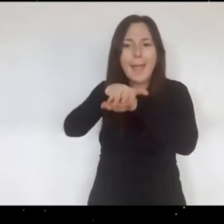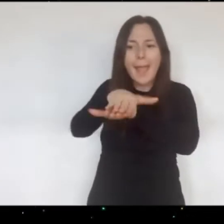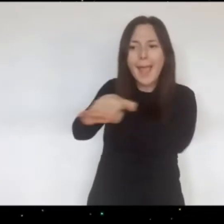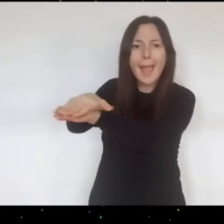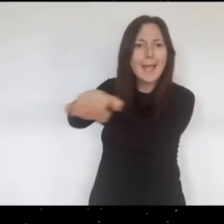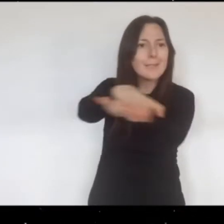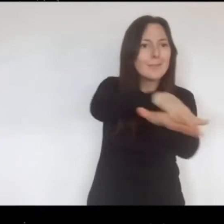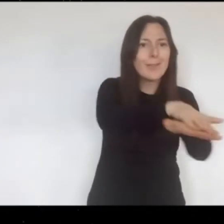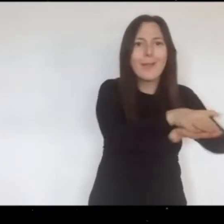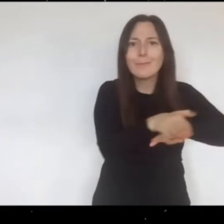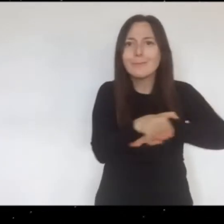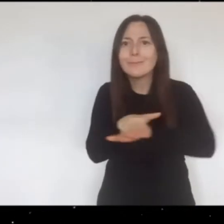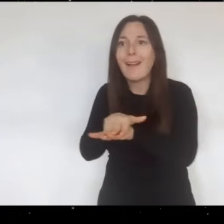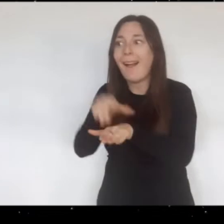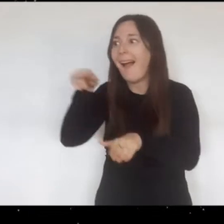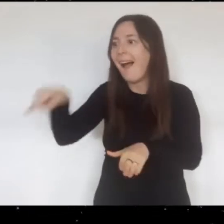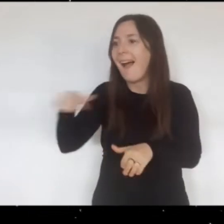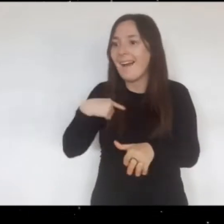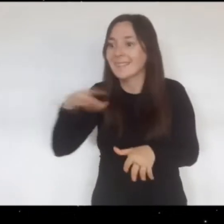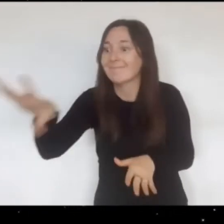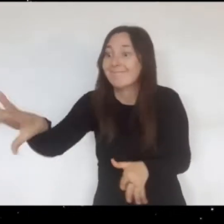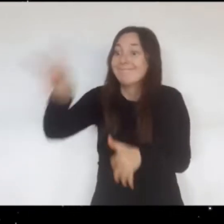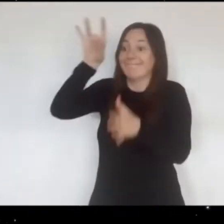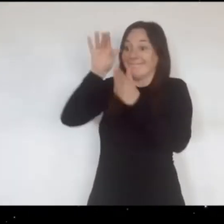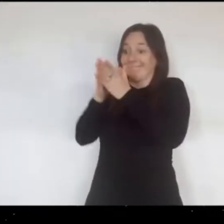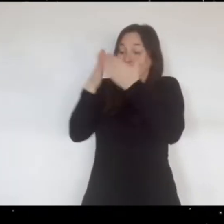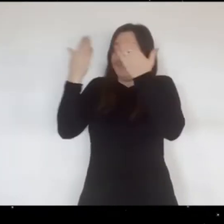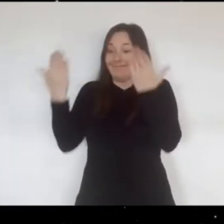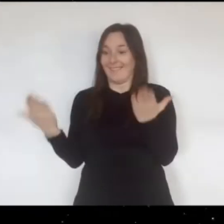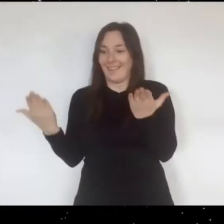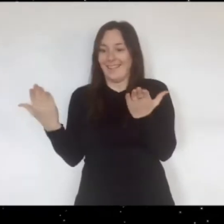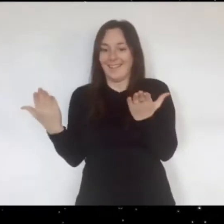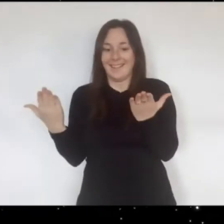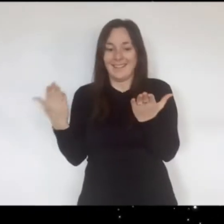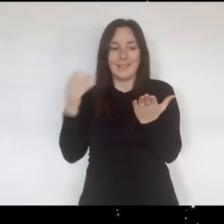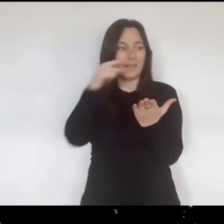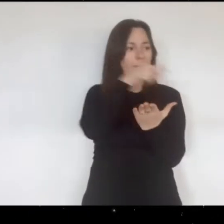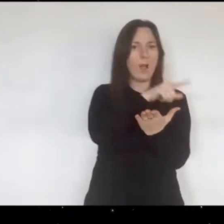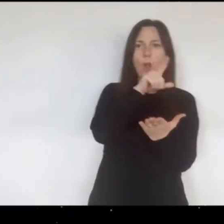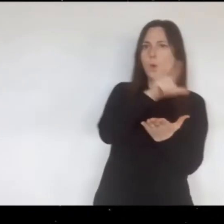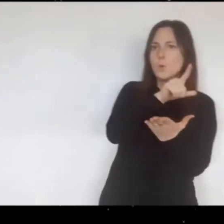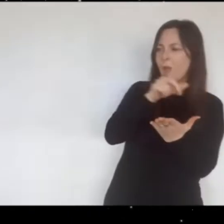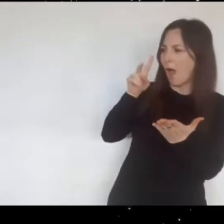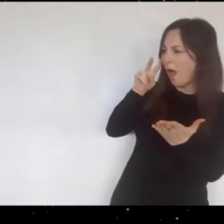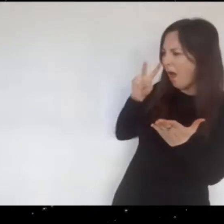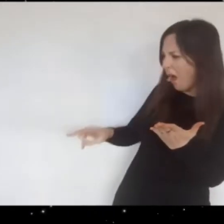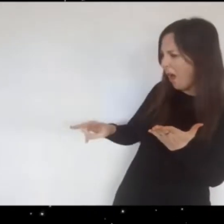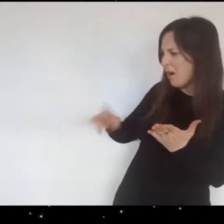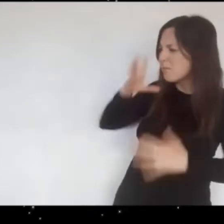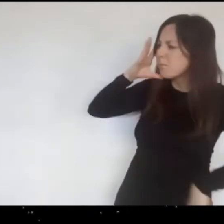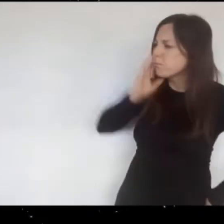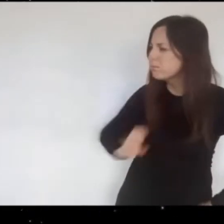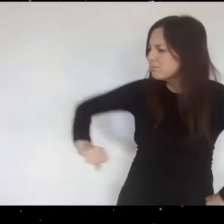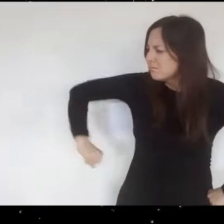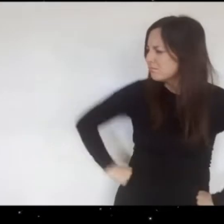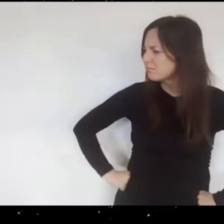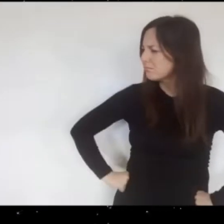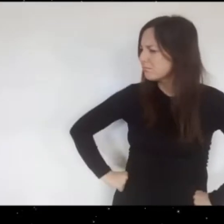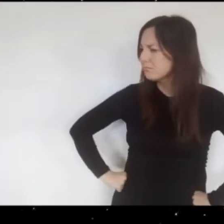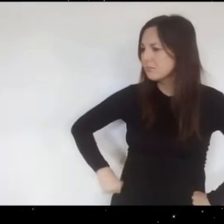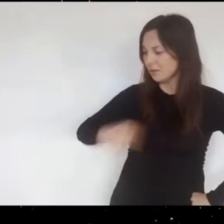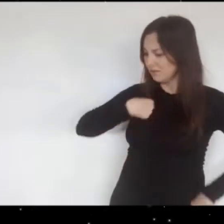con peces fantásticos de color linda que es su color preferido Y